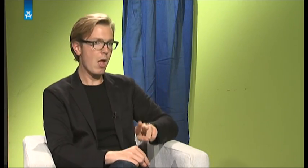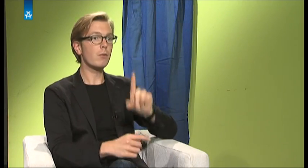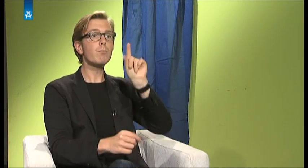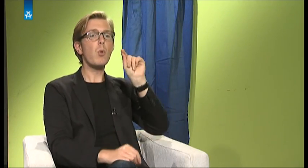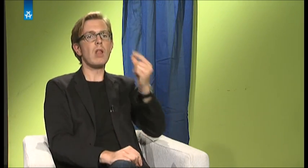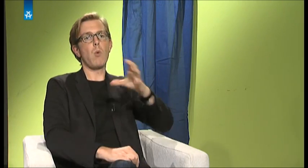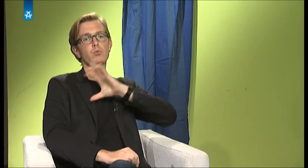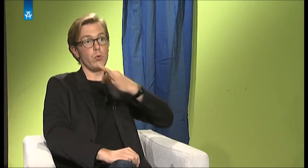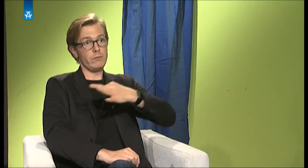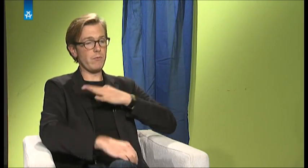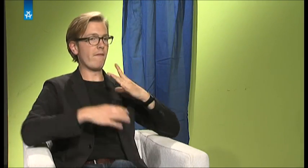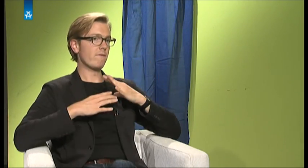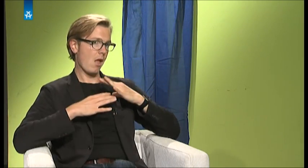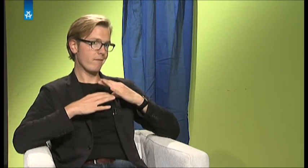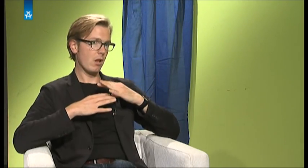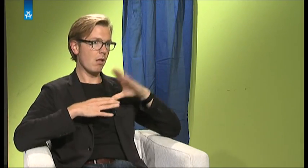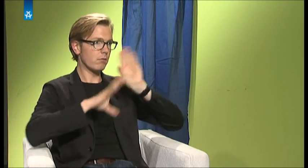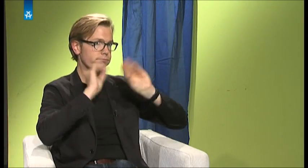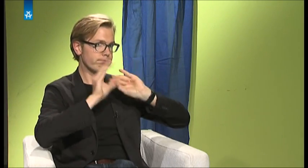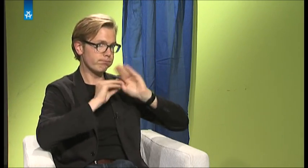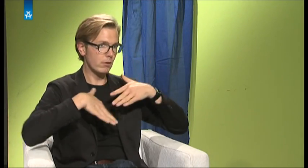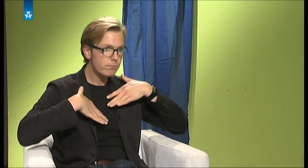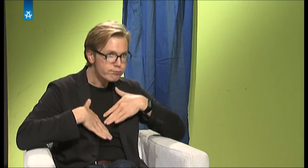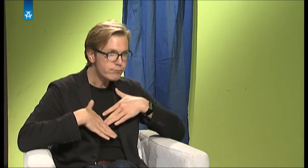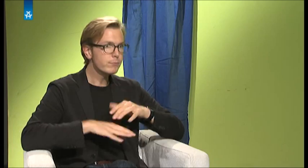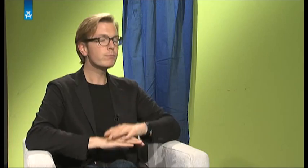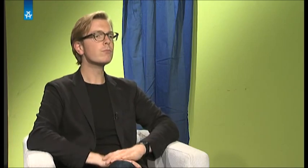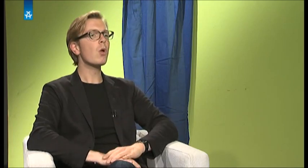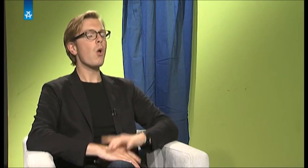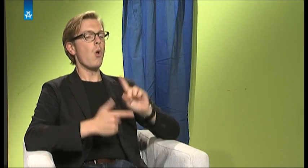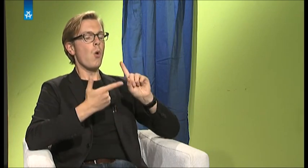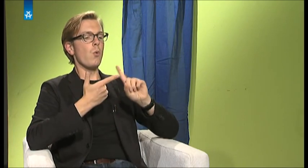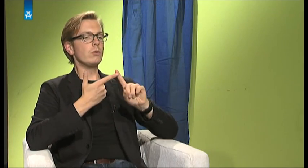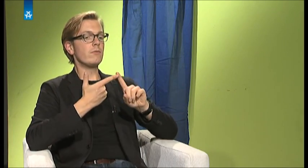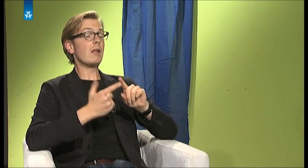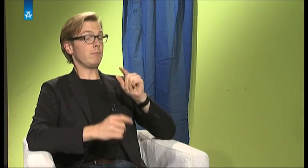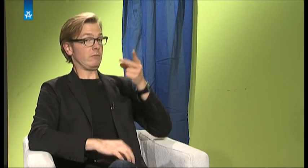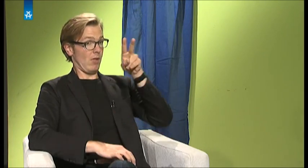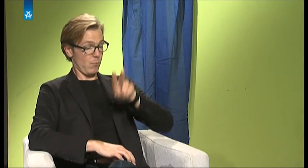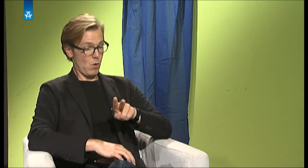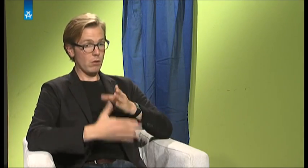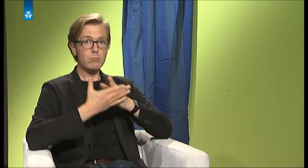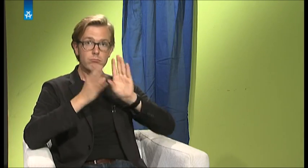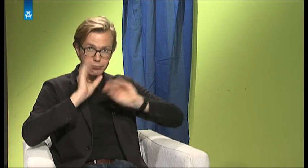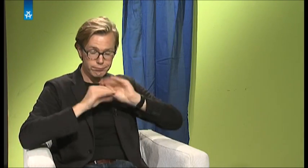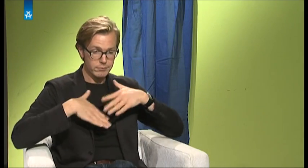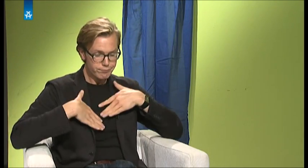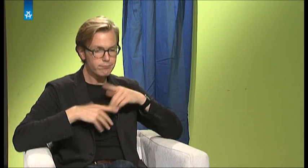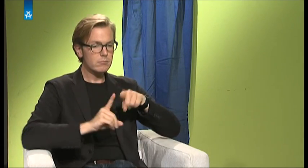noch einen Abschluss zu machen. In den zwei Monaten, das war eine freiwillige Sache, das war eine große Chance für mich, Erfahrung zu sammeln und die habe ich genutzt. Nach den zwei Monaten, als ich